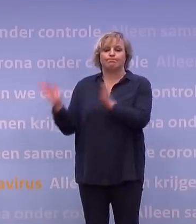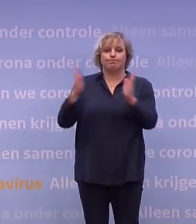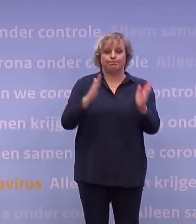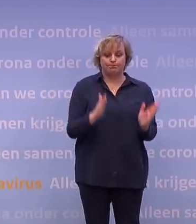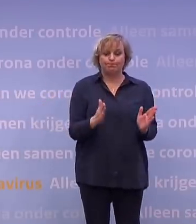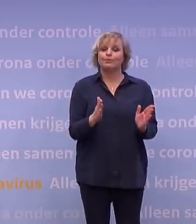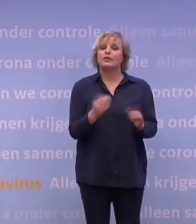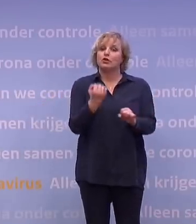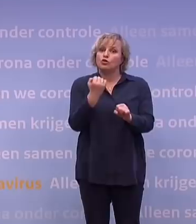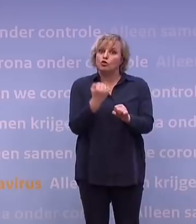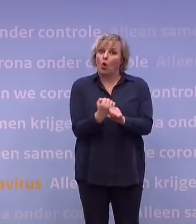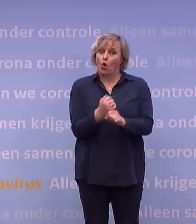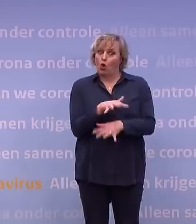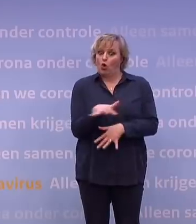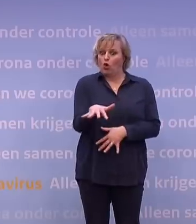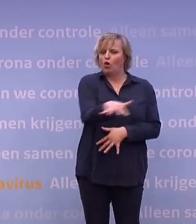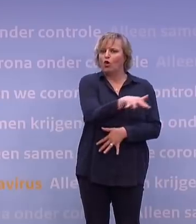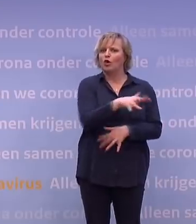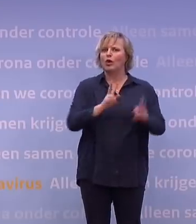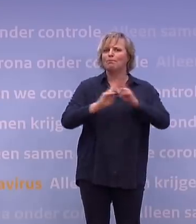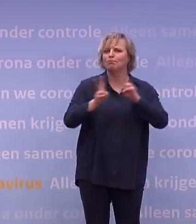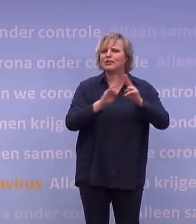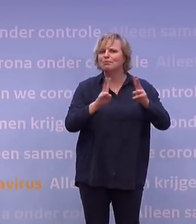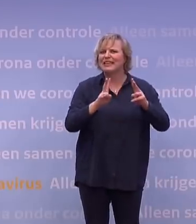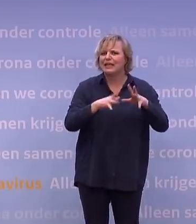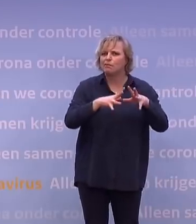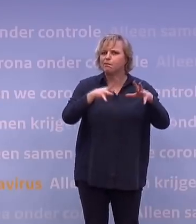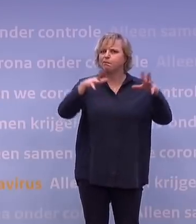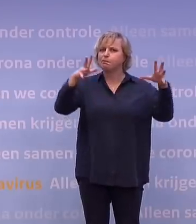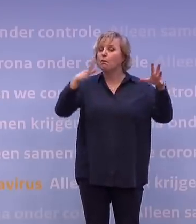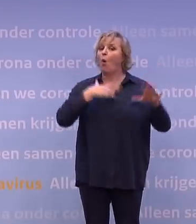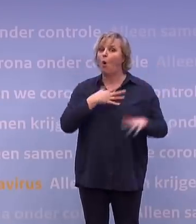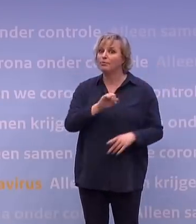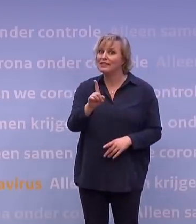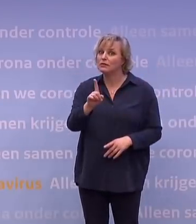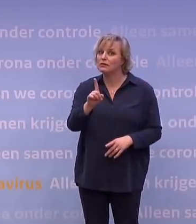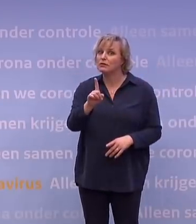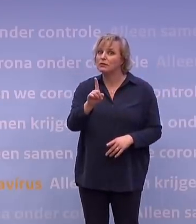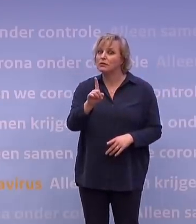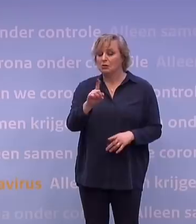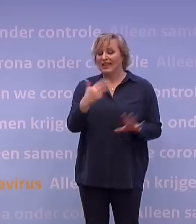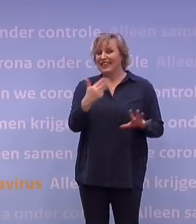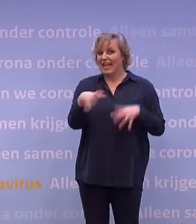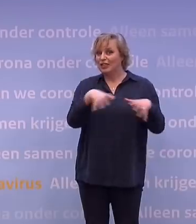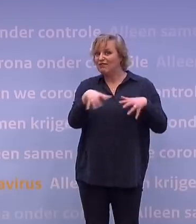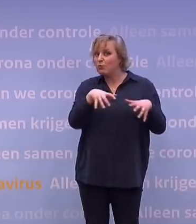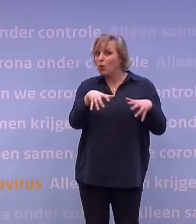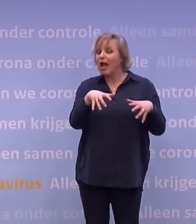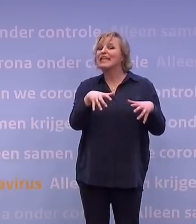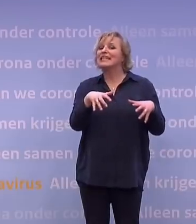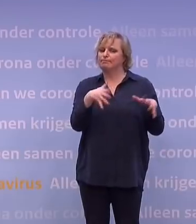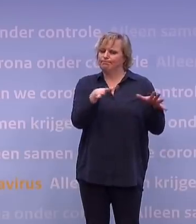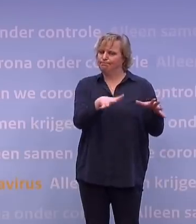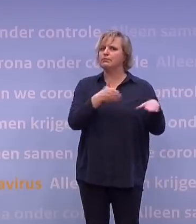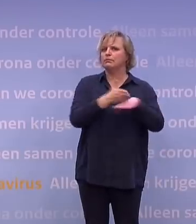zo zijn dat je toch nog te maken hebt met ernstige besmettingscijfers. Dat weet je niet zeker. Je hoopt het niet op de negen dat je toch nog dingen moet doen. Ik wil alleen gezegd